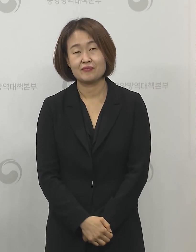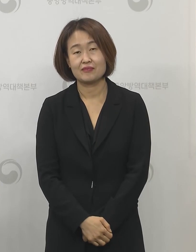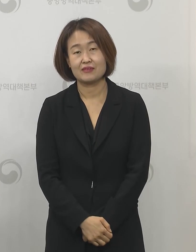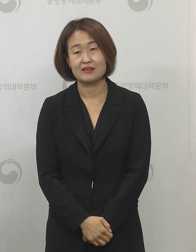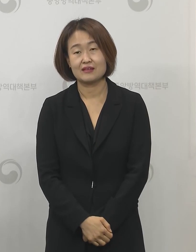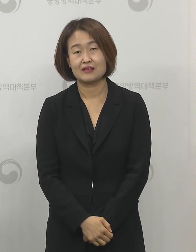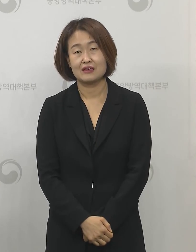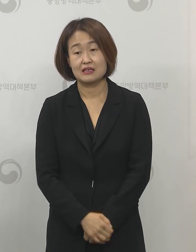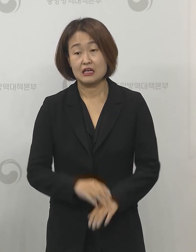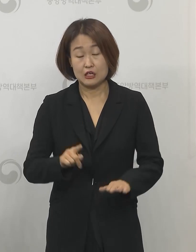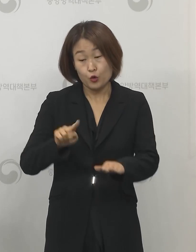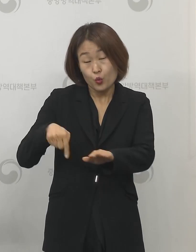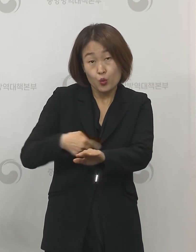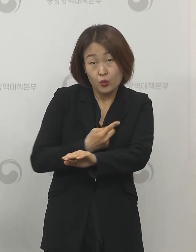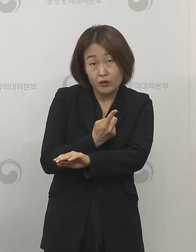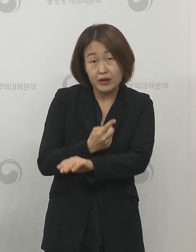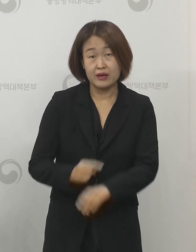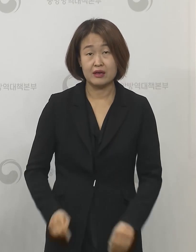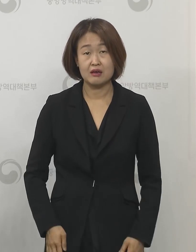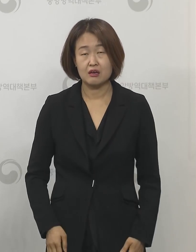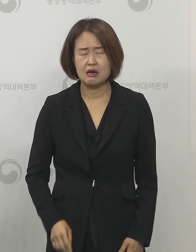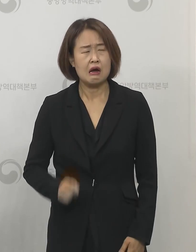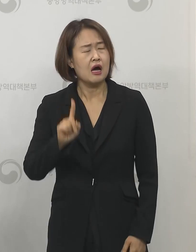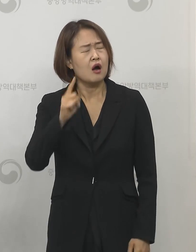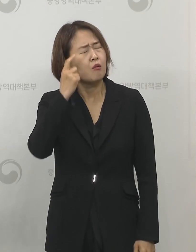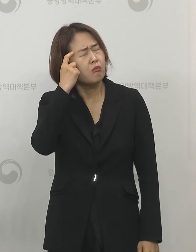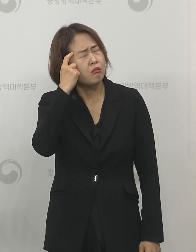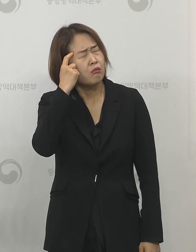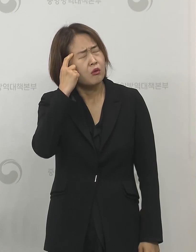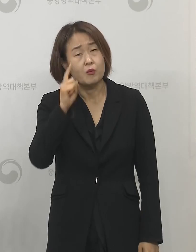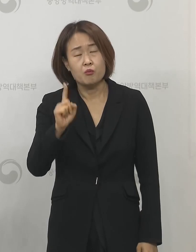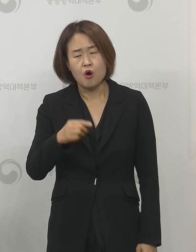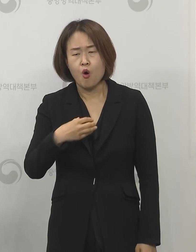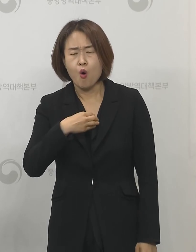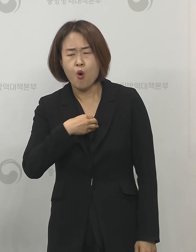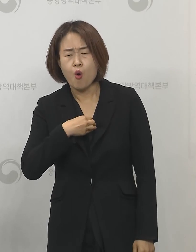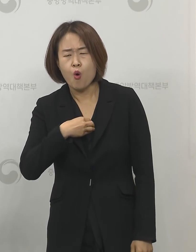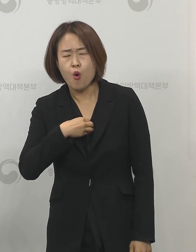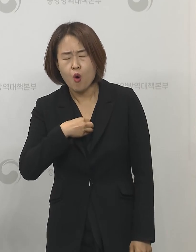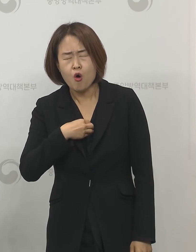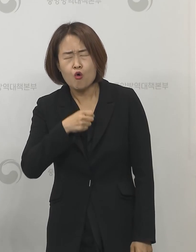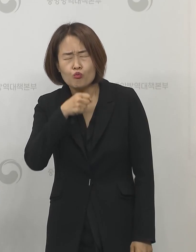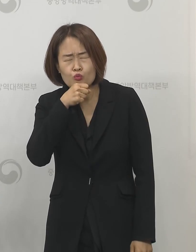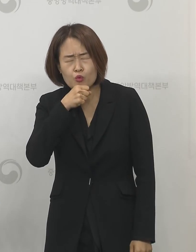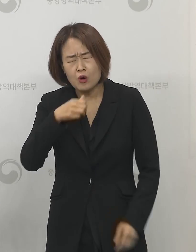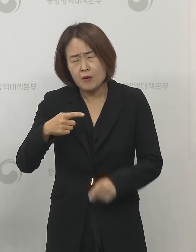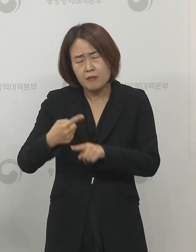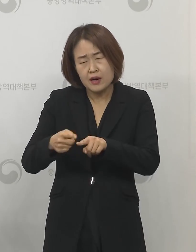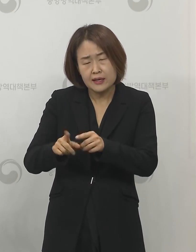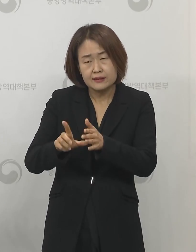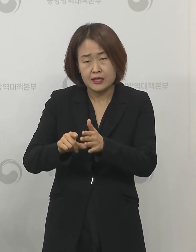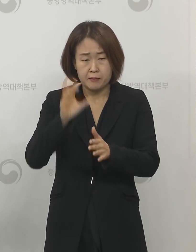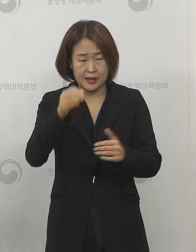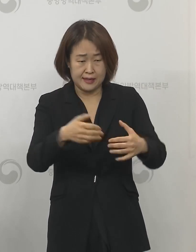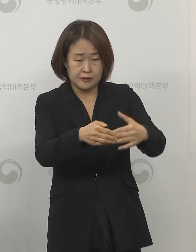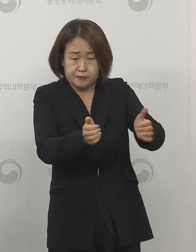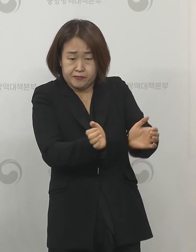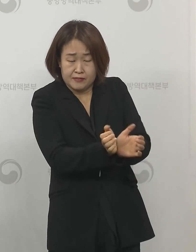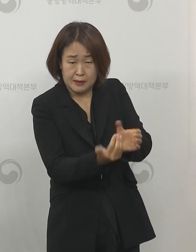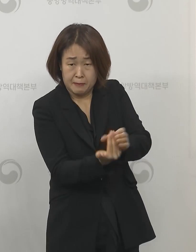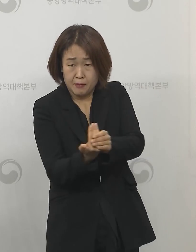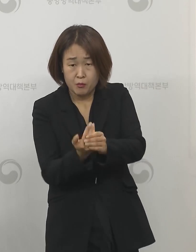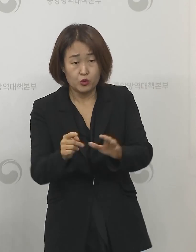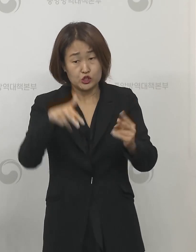그거 이외에도 고려하고 있는 그런 내부의 위험도 평가를 할 때는 집단 발생 최근